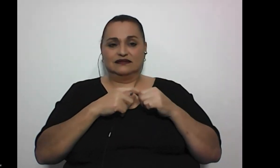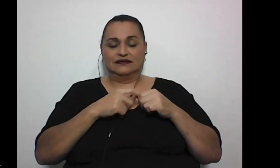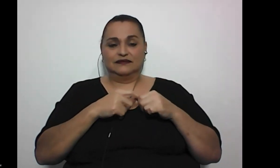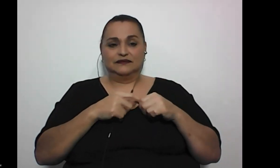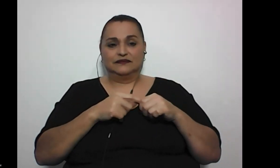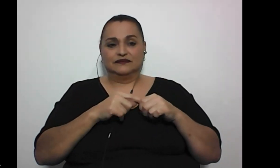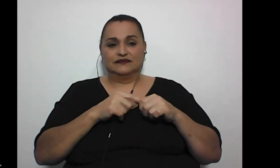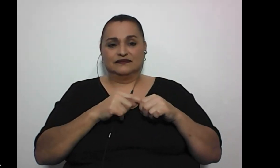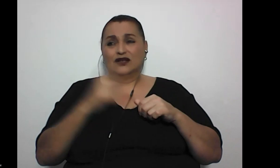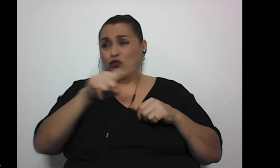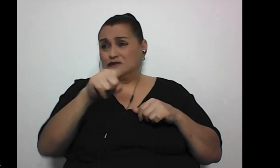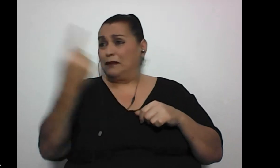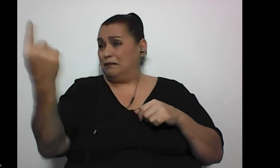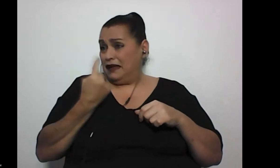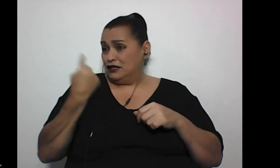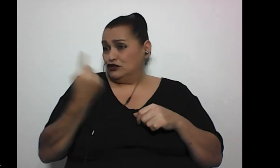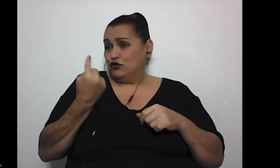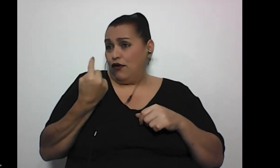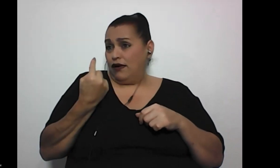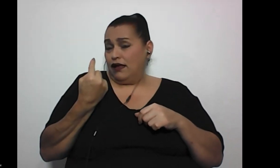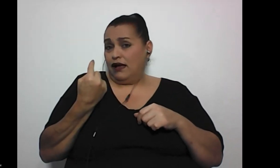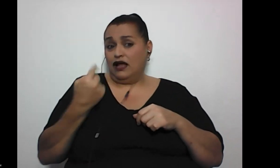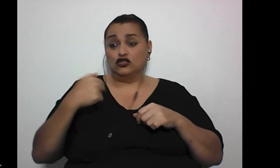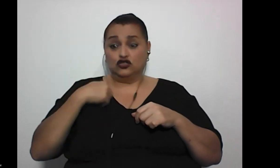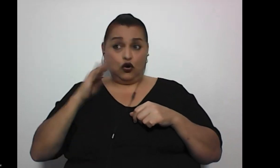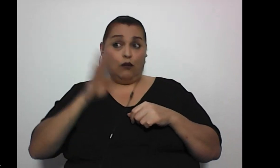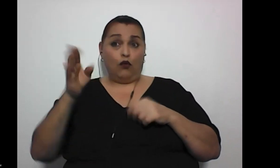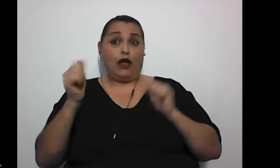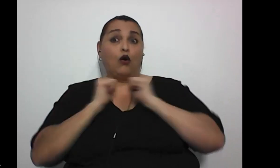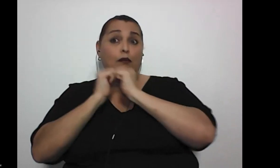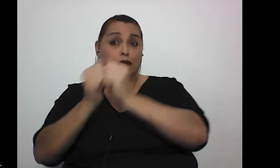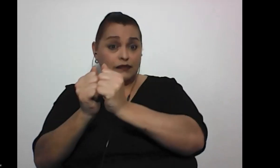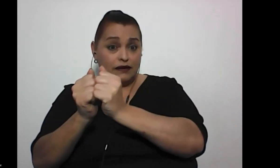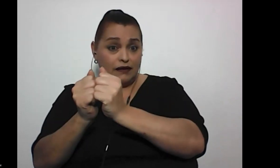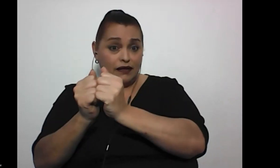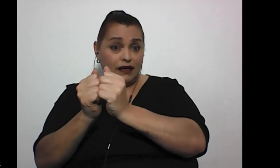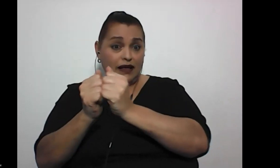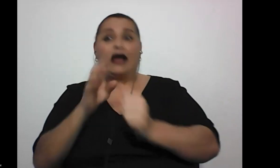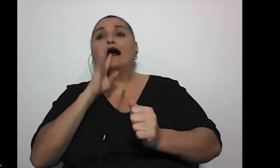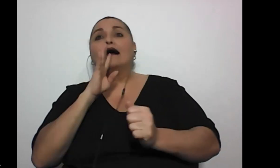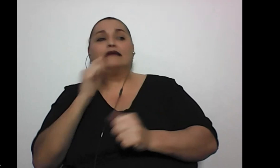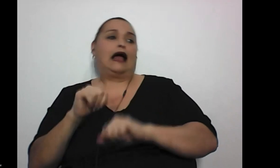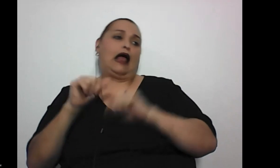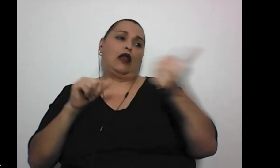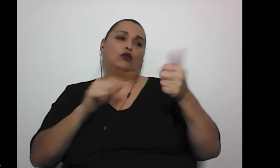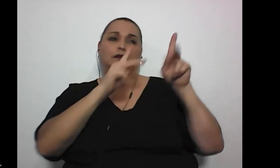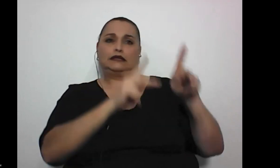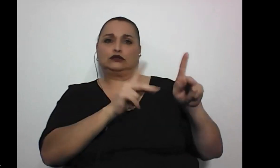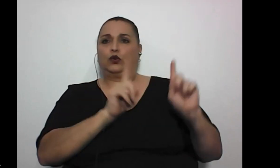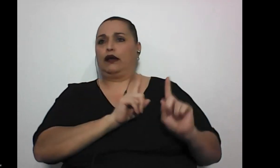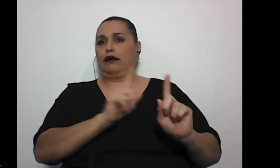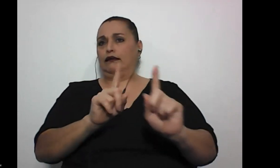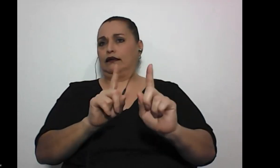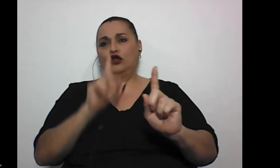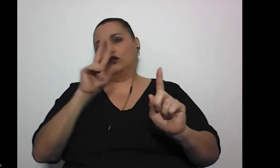viene solita y si voy a acompañar le hablan a la persona que me acompaña